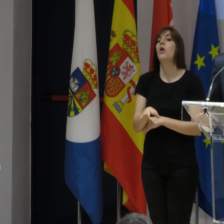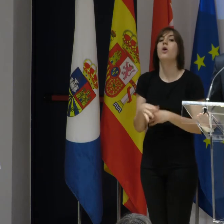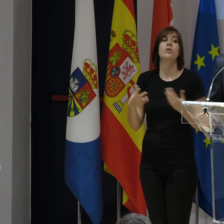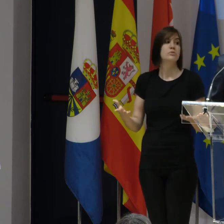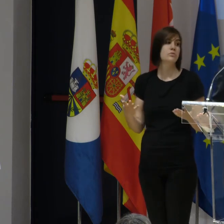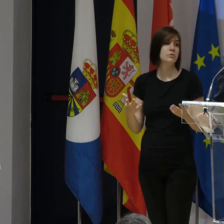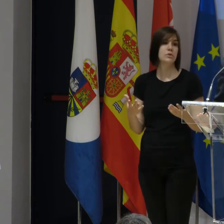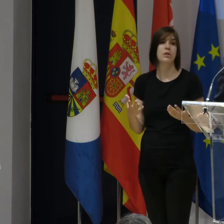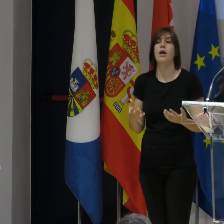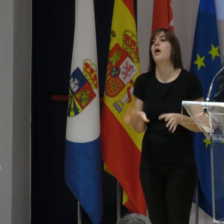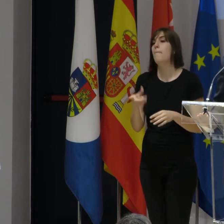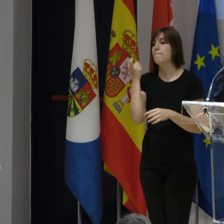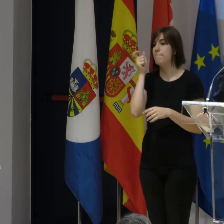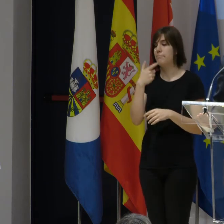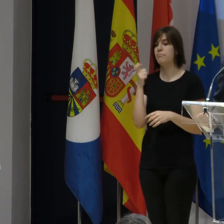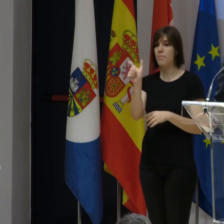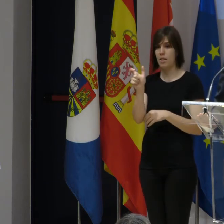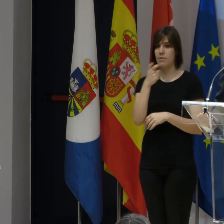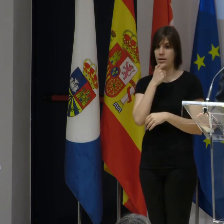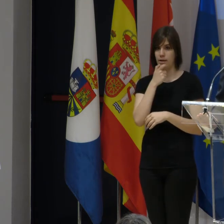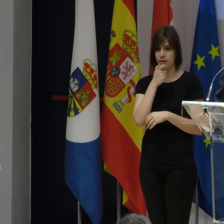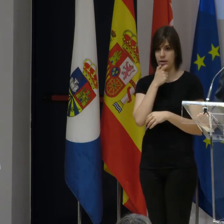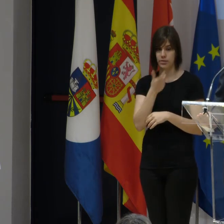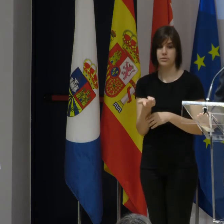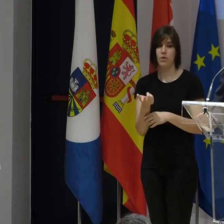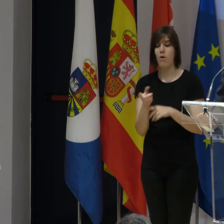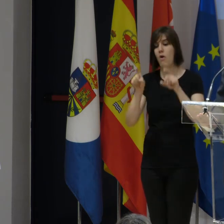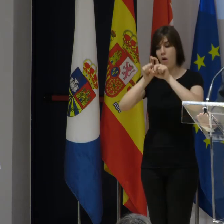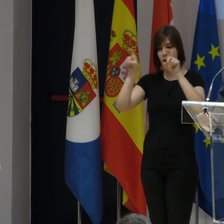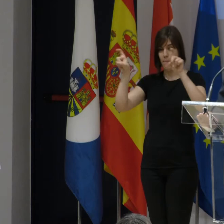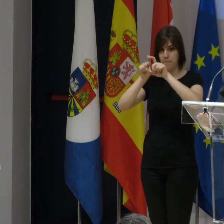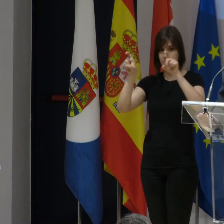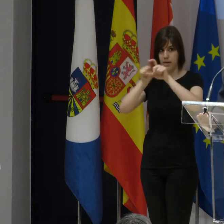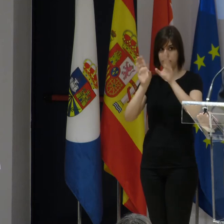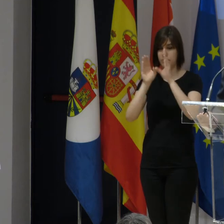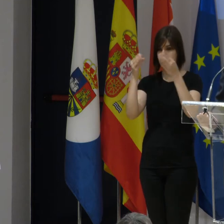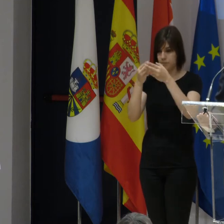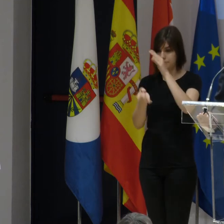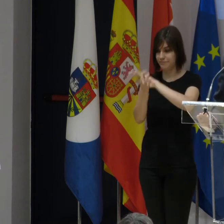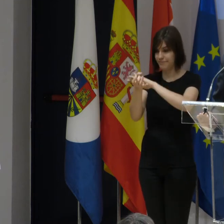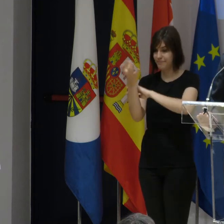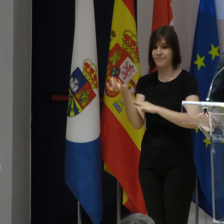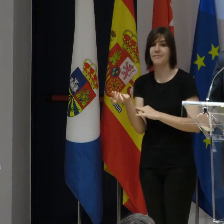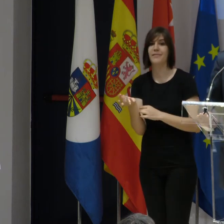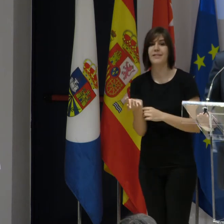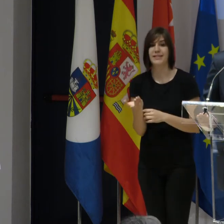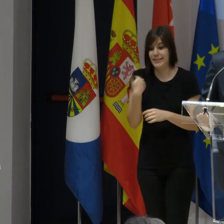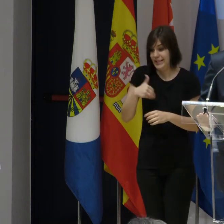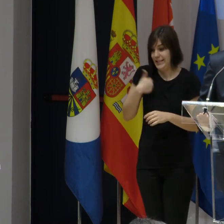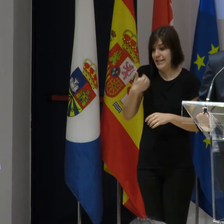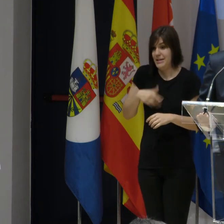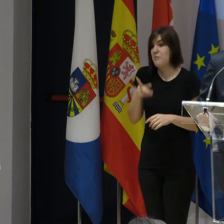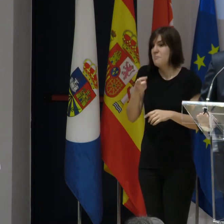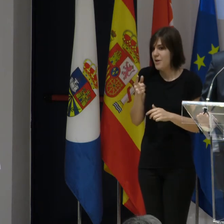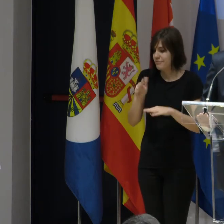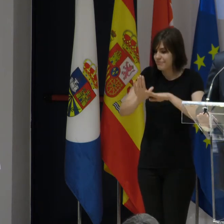puede ser el coworking o la incubadora de empresas. En definitiva, nos vamos a poner a la vanguardia, ya estamos, pero vamos a